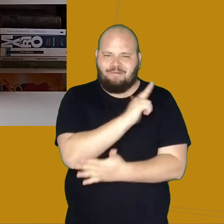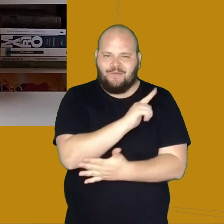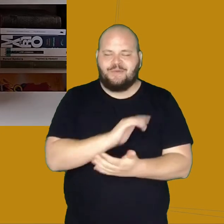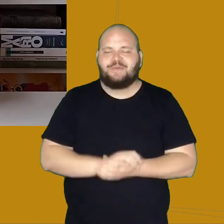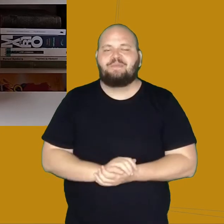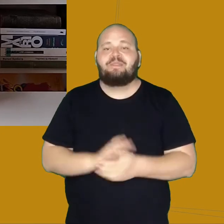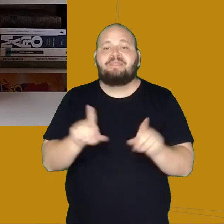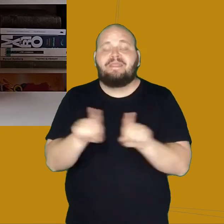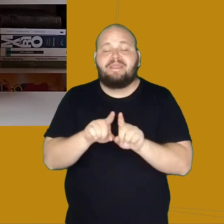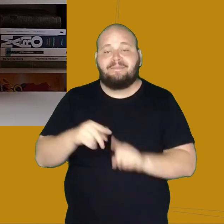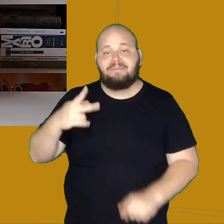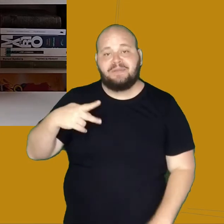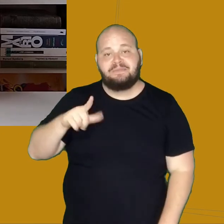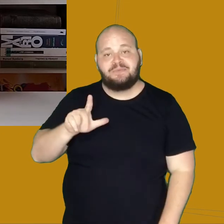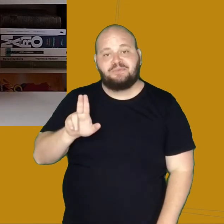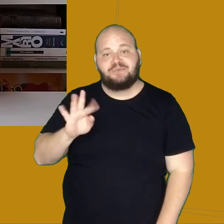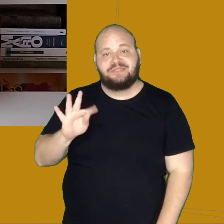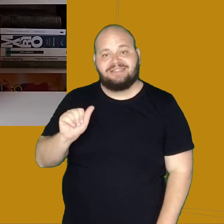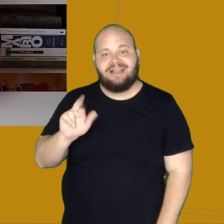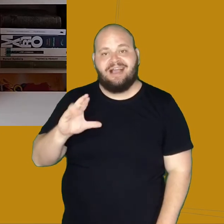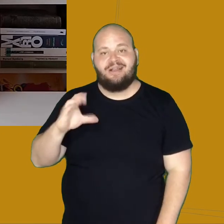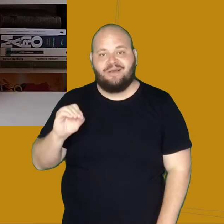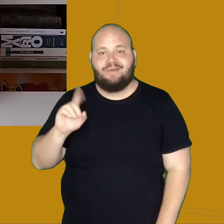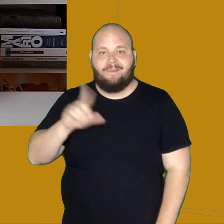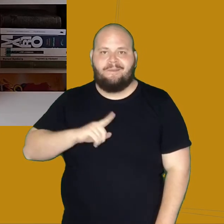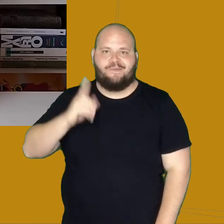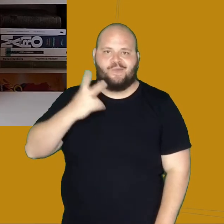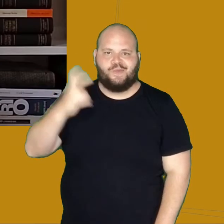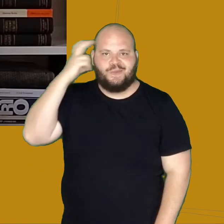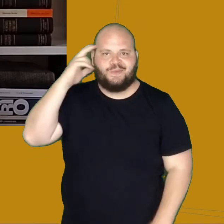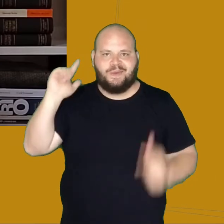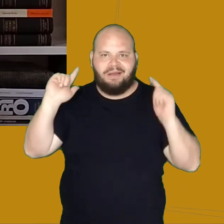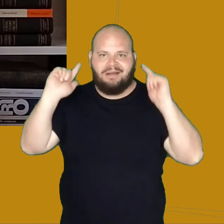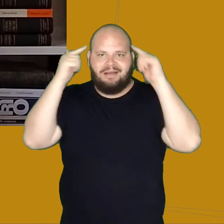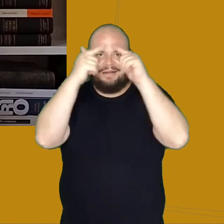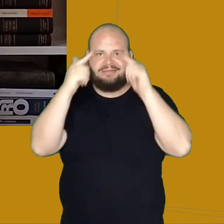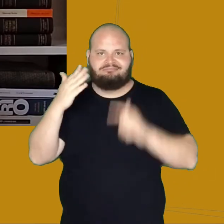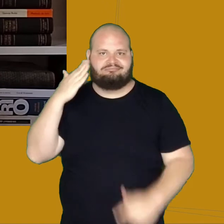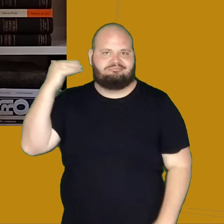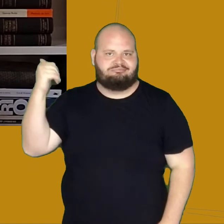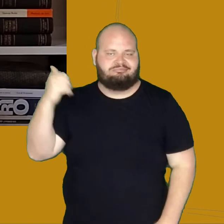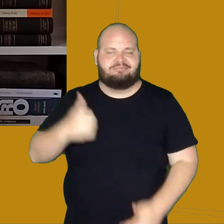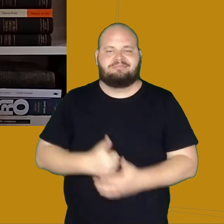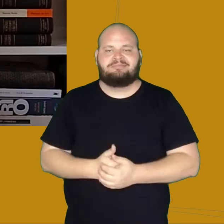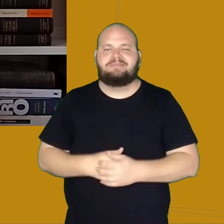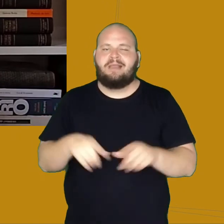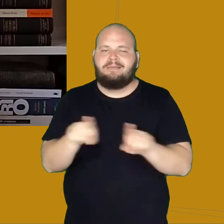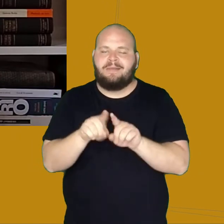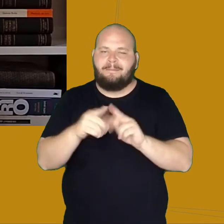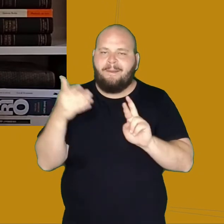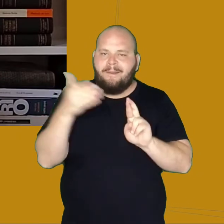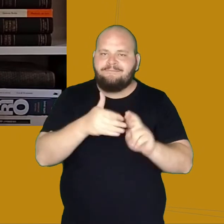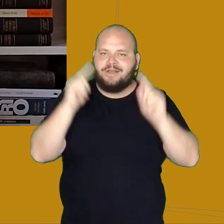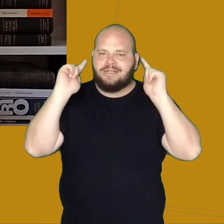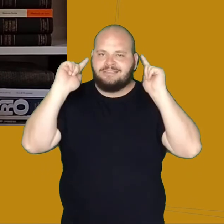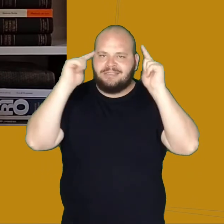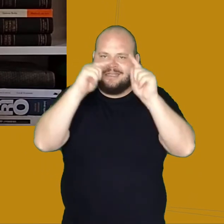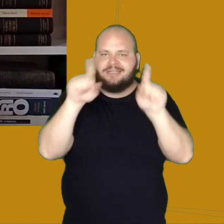Plutarco, que é uma figura de destaque da cultura grega. Além das referências gregas, a gente também encontra referências à época e ao